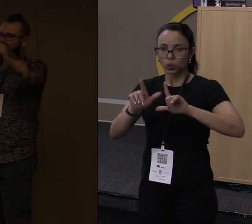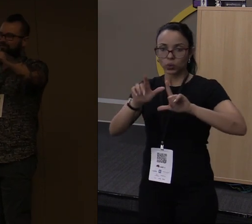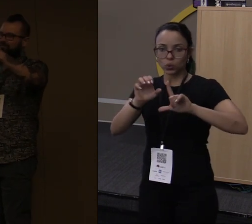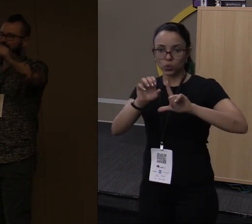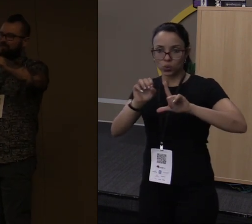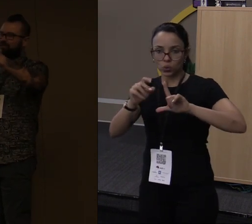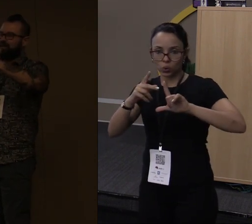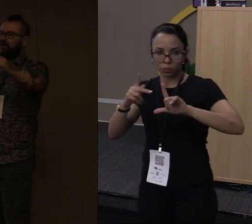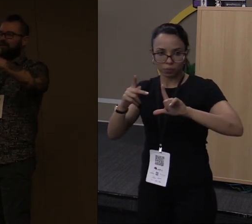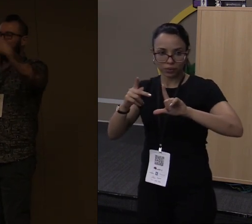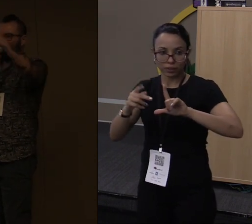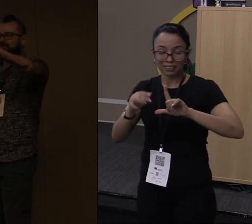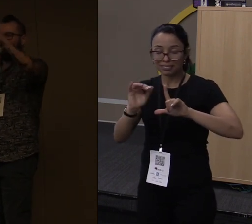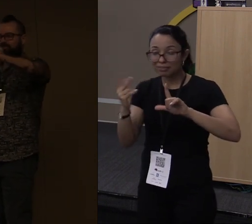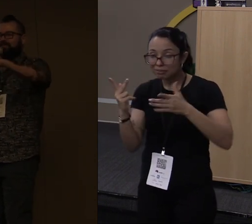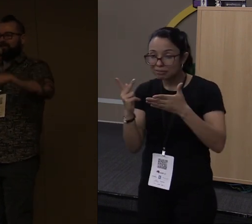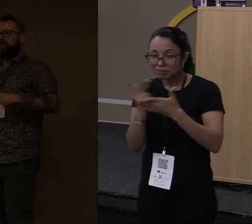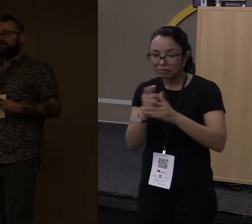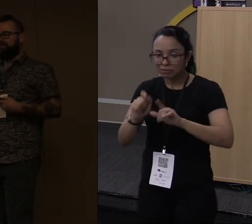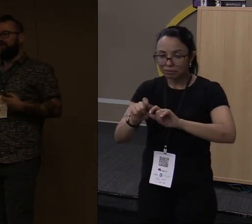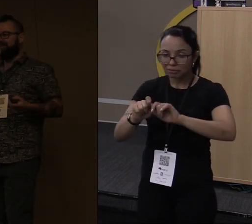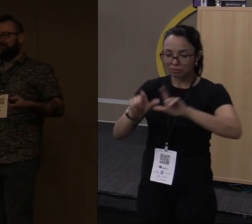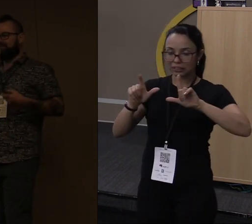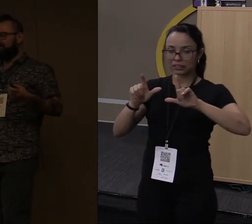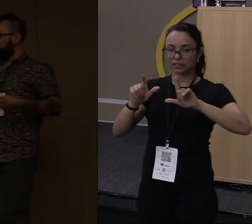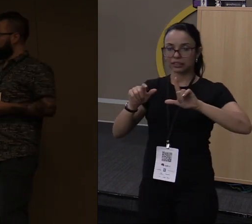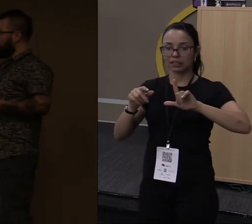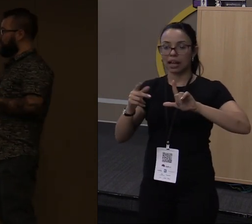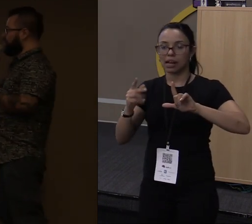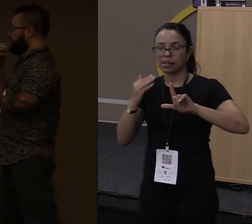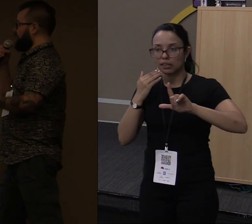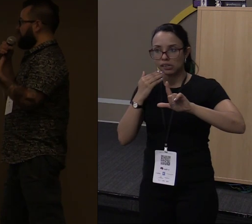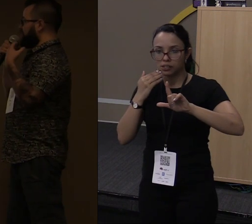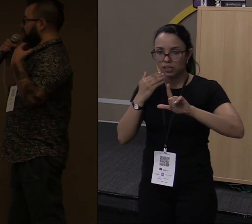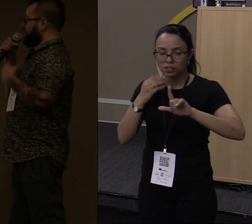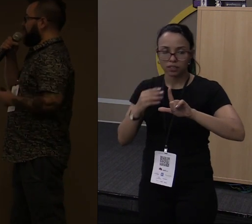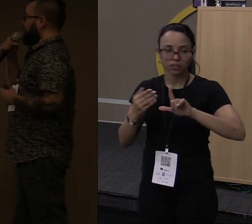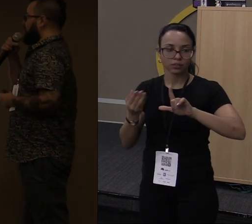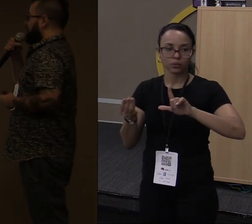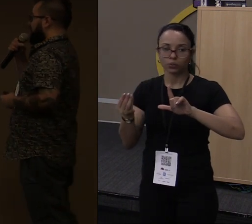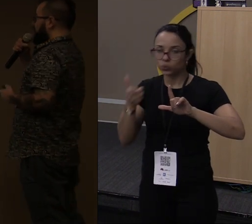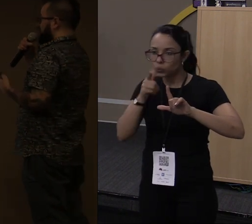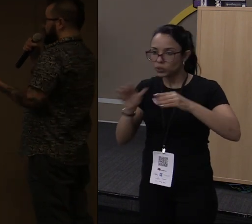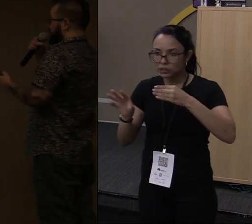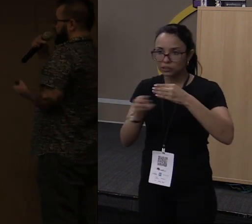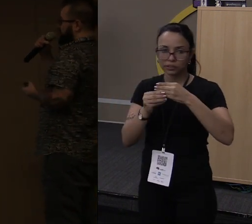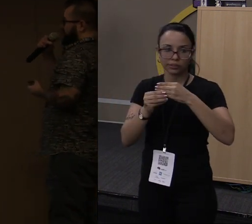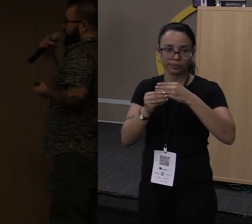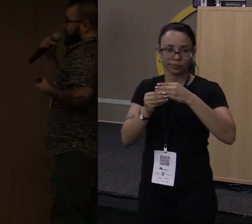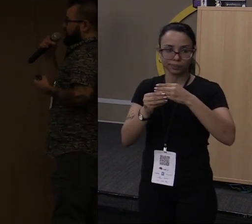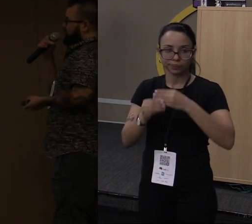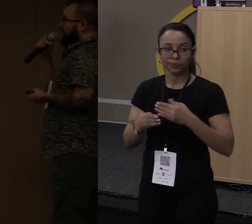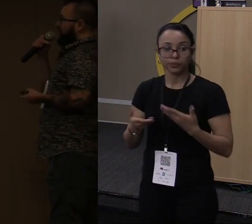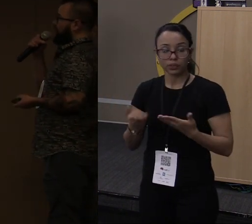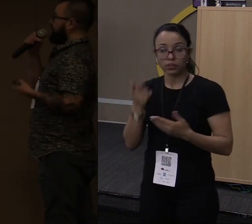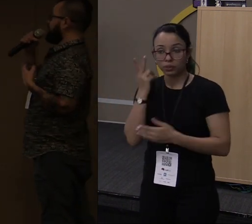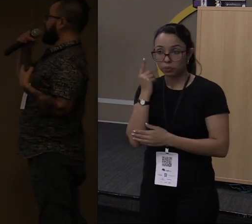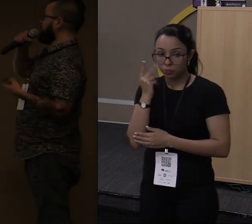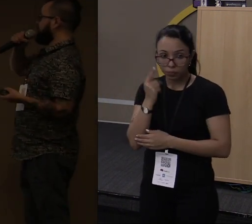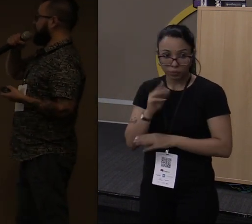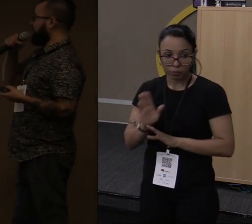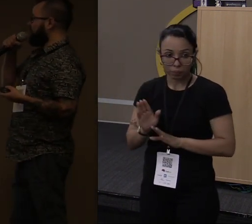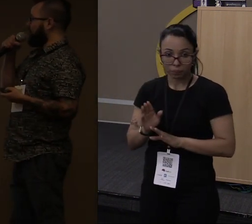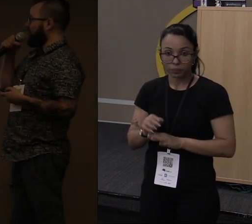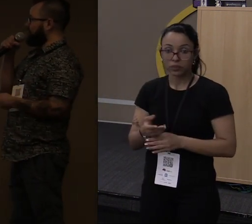erro dizendo que você não pode alterar algo que você está iterando. Isso é bem comum. Então, como eu falei, você pode escolher